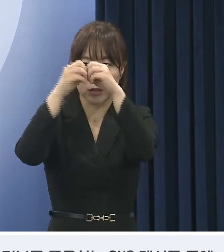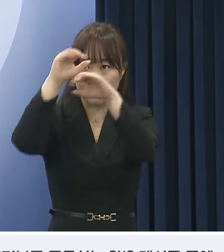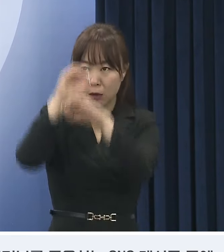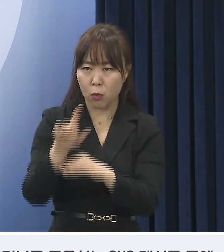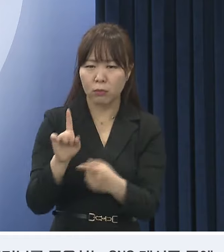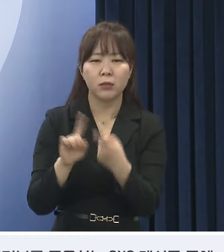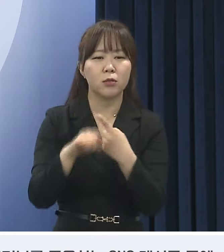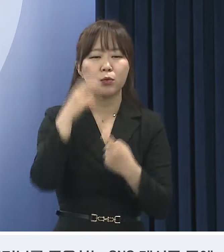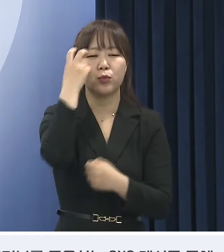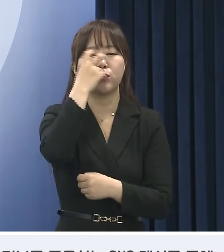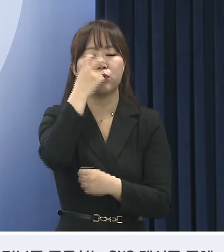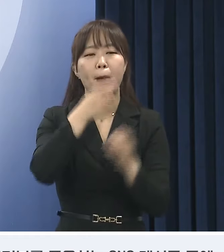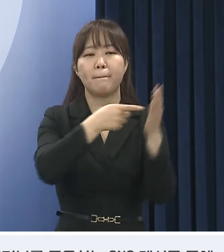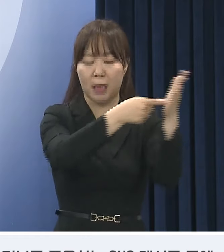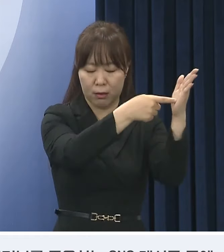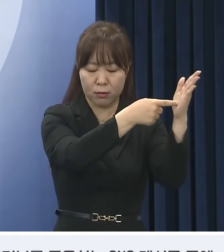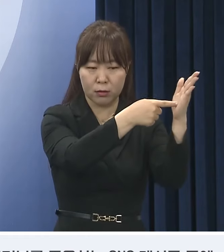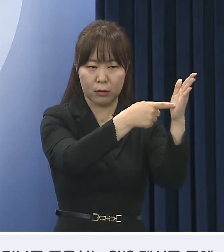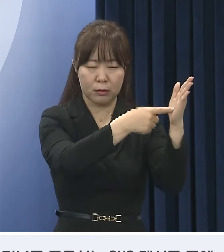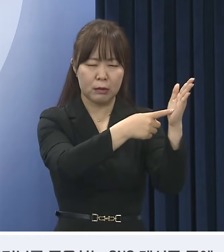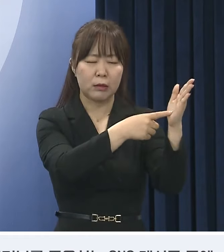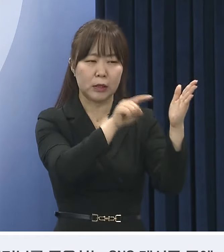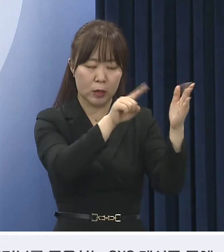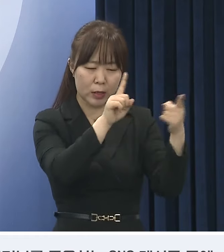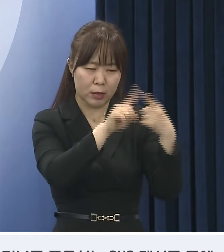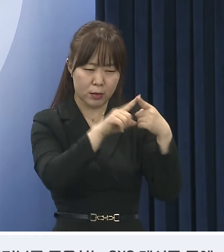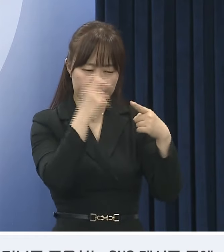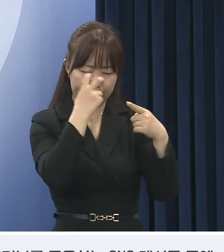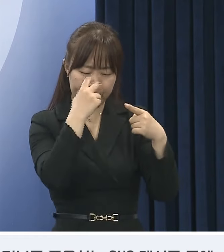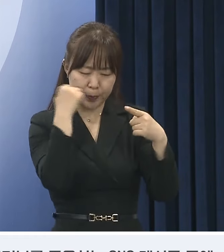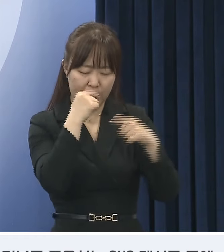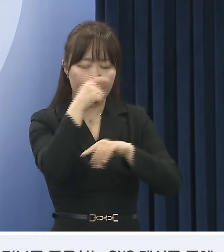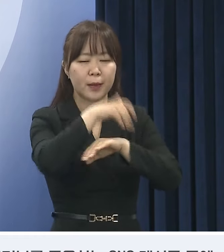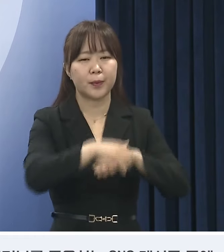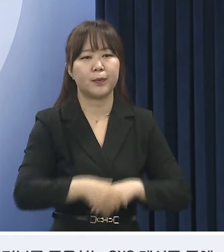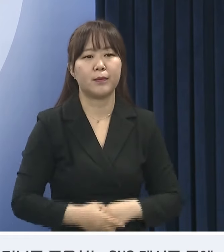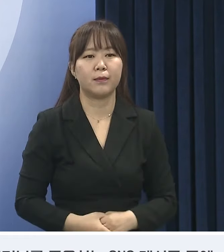대해서도 수사를 의뢰하여 강력히 조치하겠습니다.